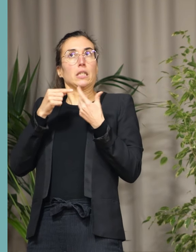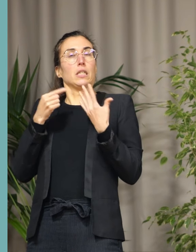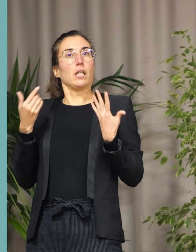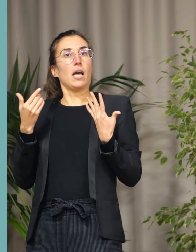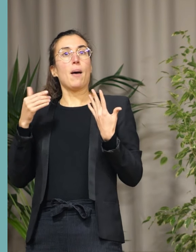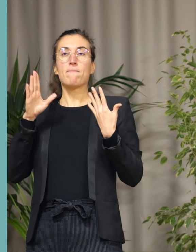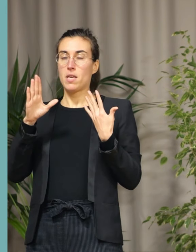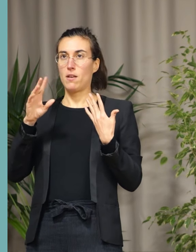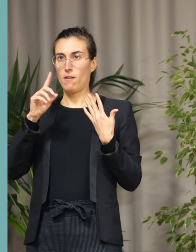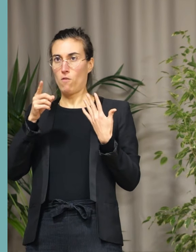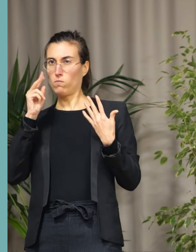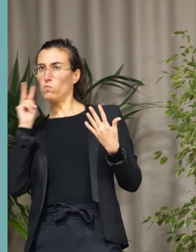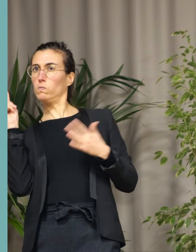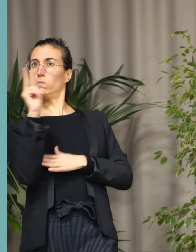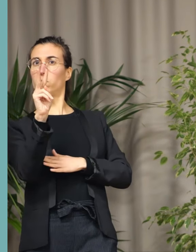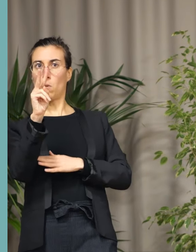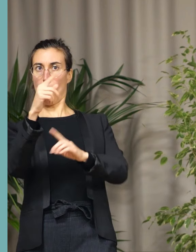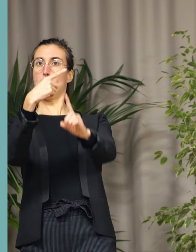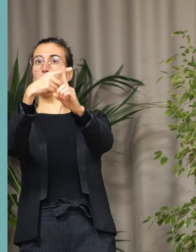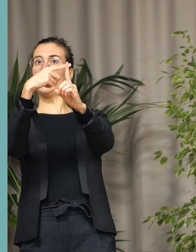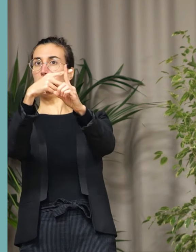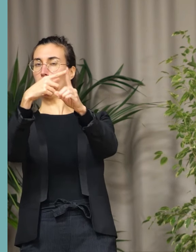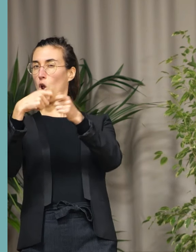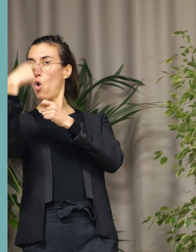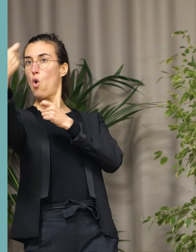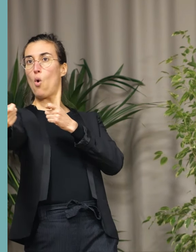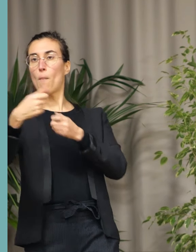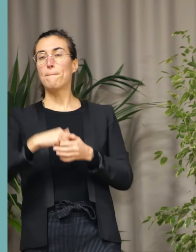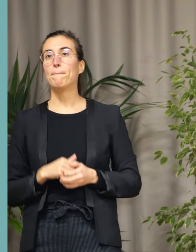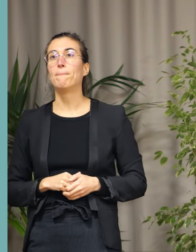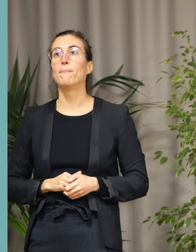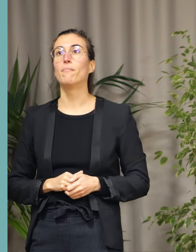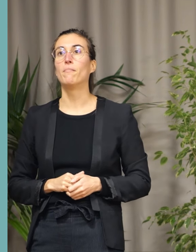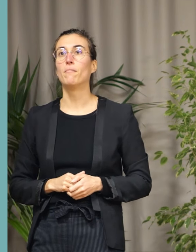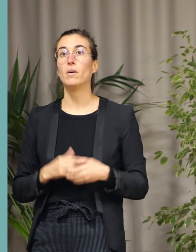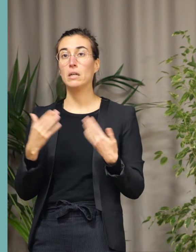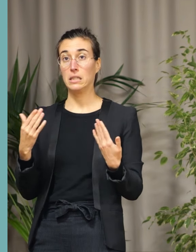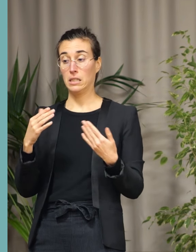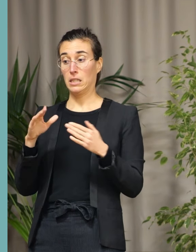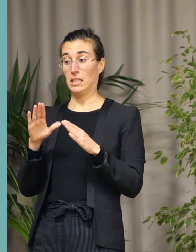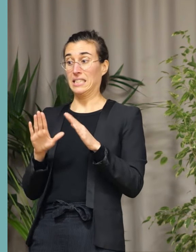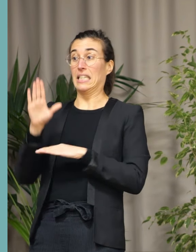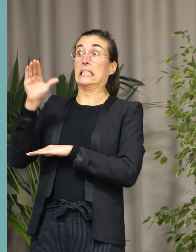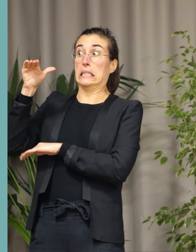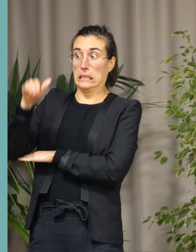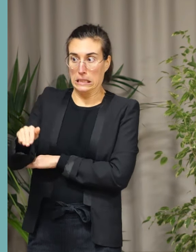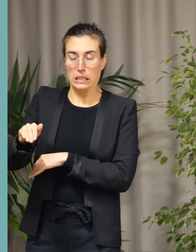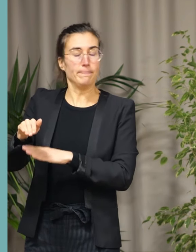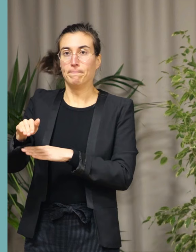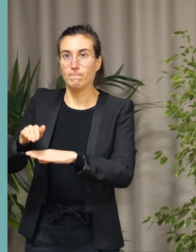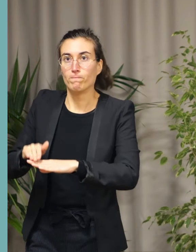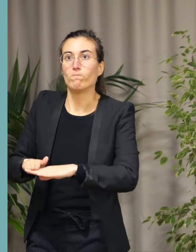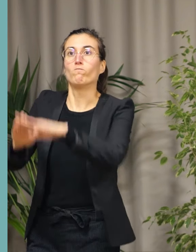essayons d'avoir une vue à long terme. Évitons toute période de récession, passons ce cap